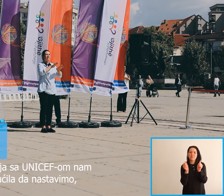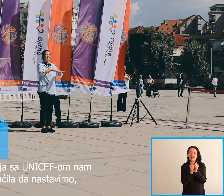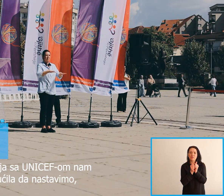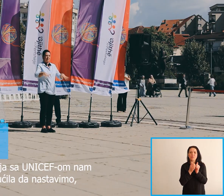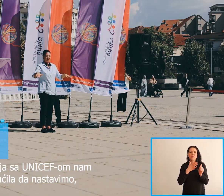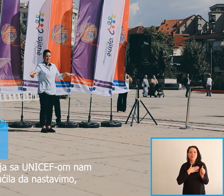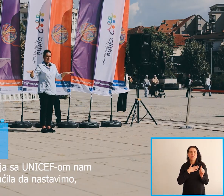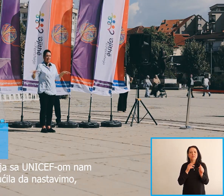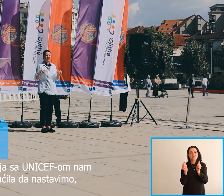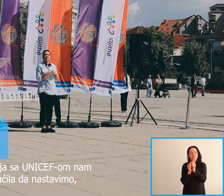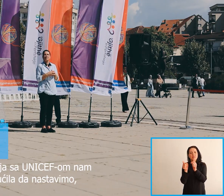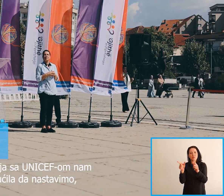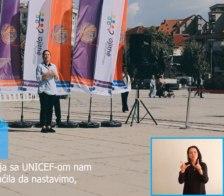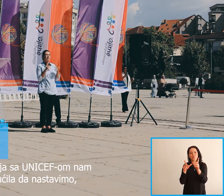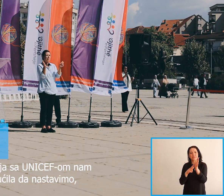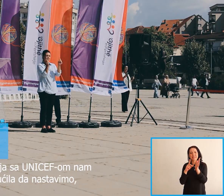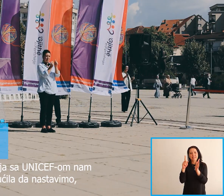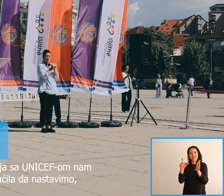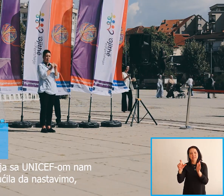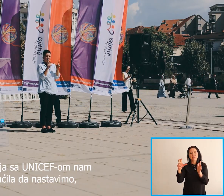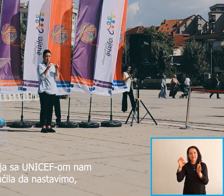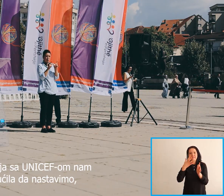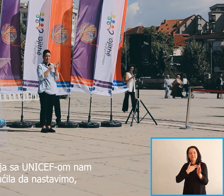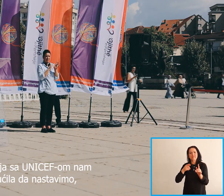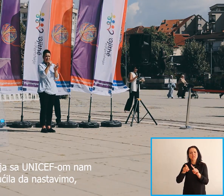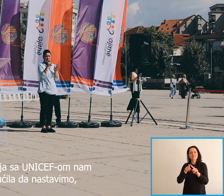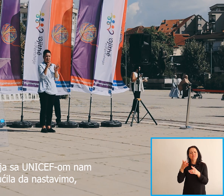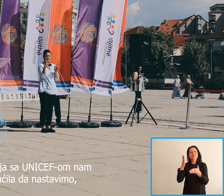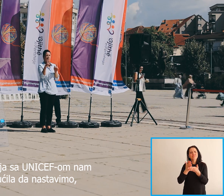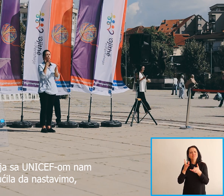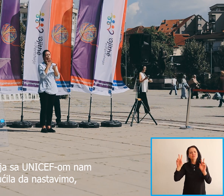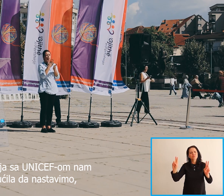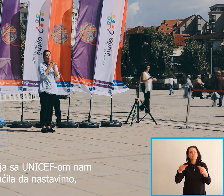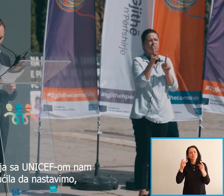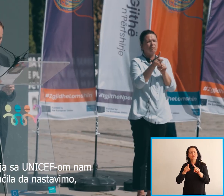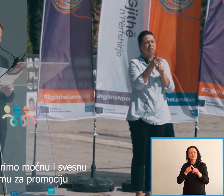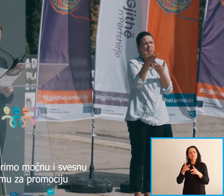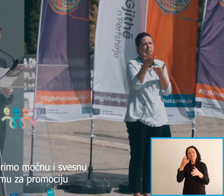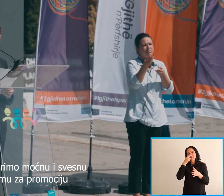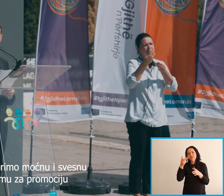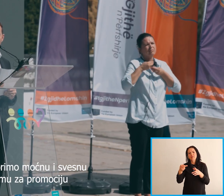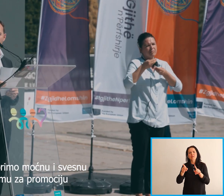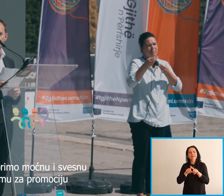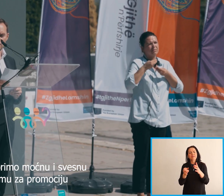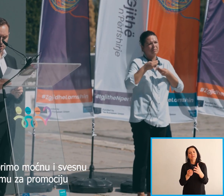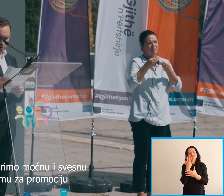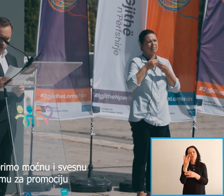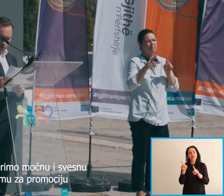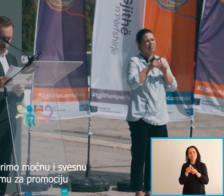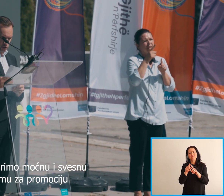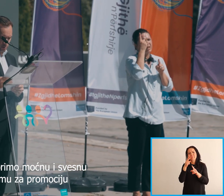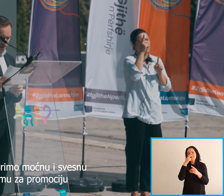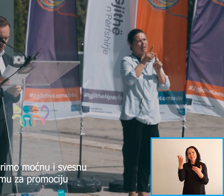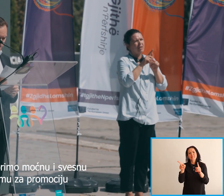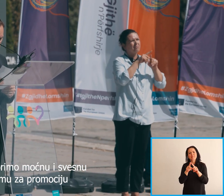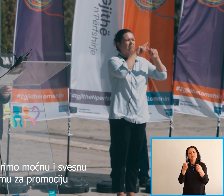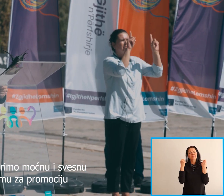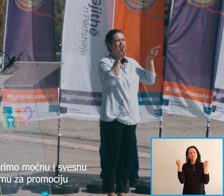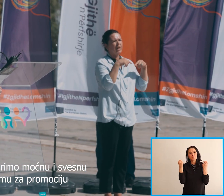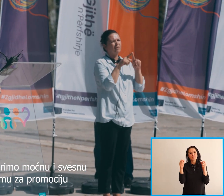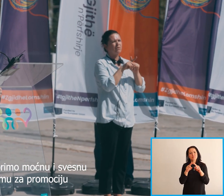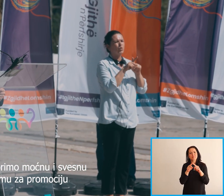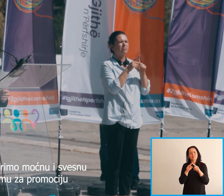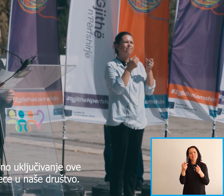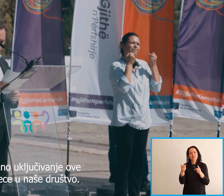Bashkunimi yn me UNICEF na ka mundsu në vazhdimsi Por edhe na mundson të kryojmë një platform të fushishme dhe të